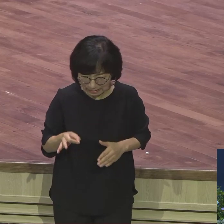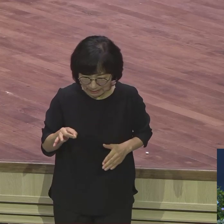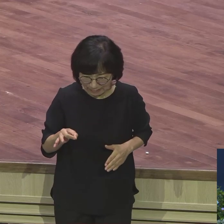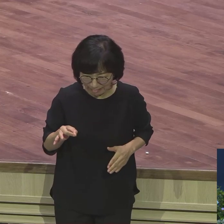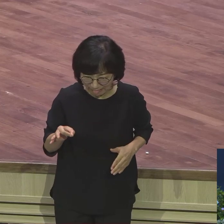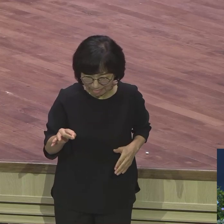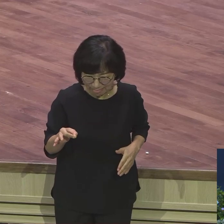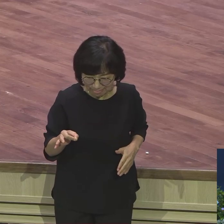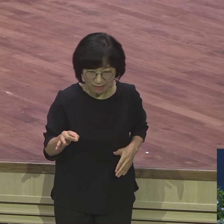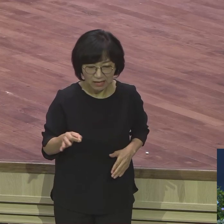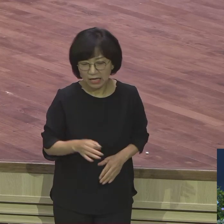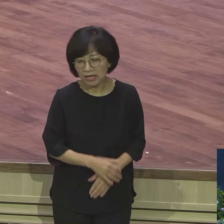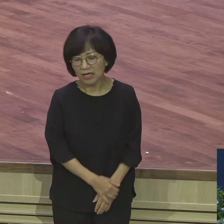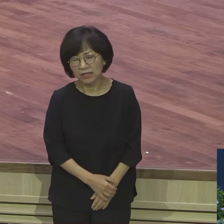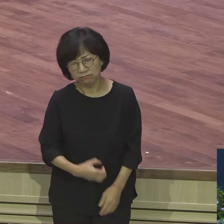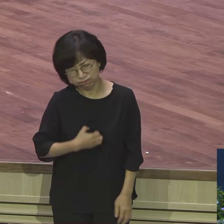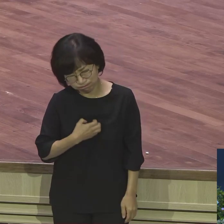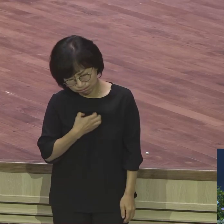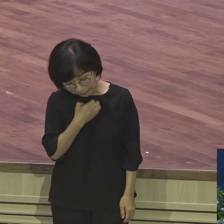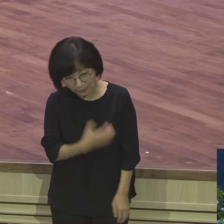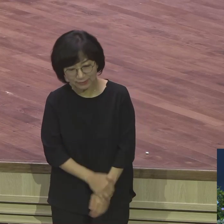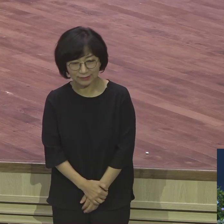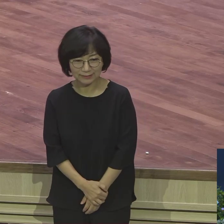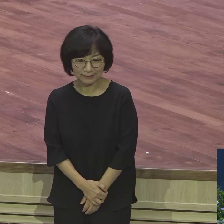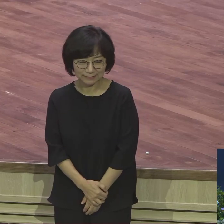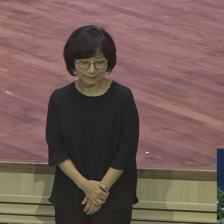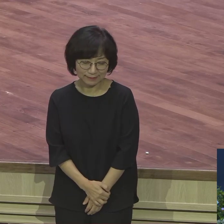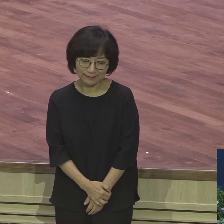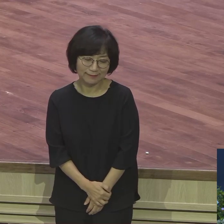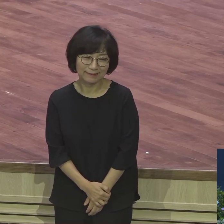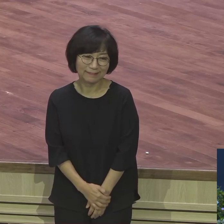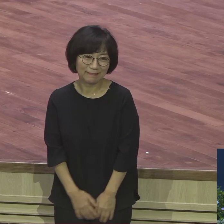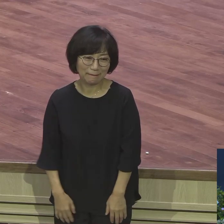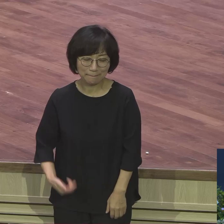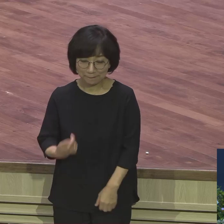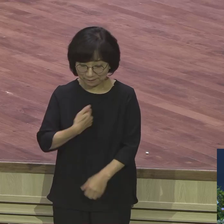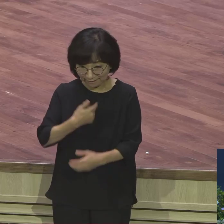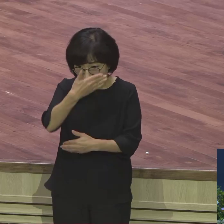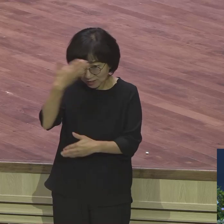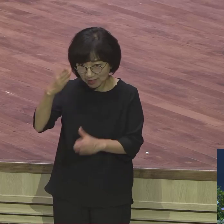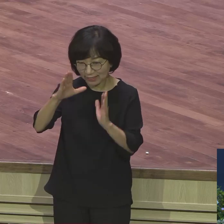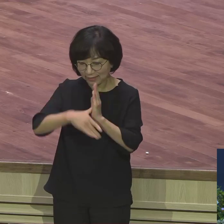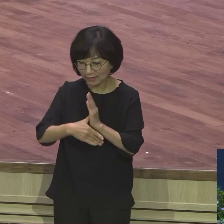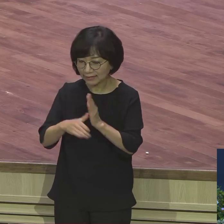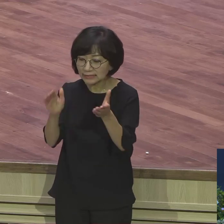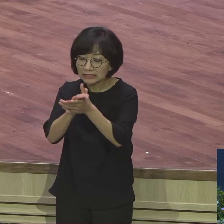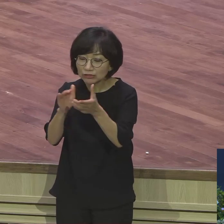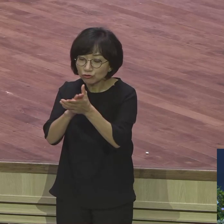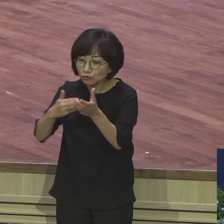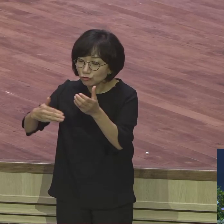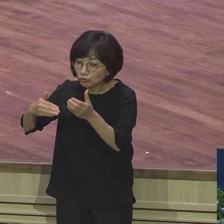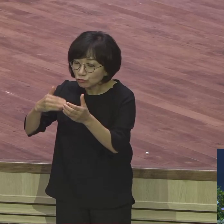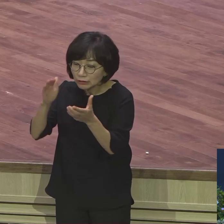나 청년 때 친구들이 전부 다 불신자들이었어요 교회는 노는 게 쫌생이들이야